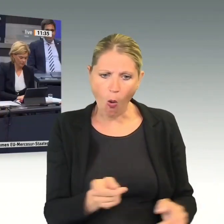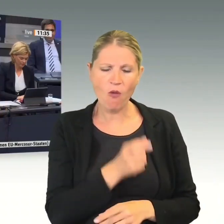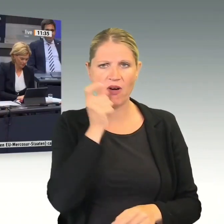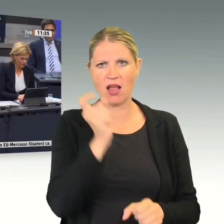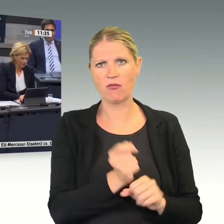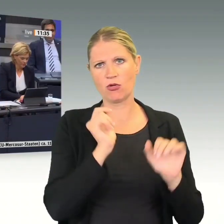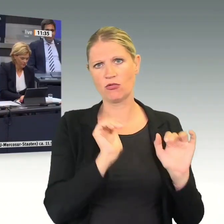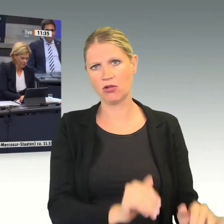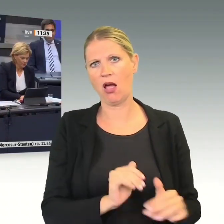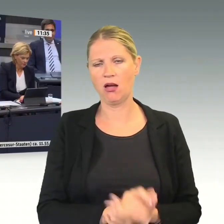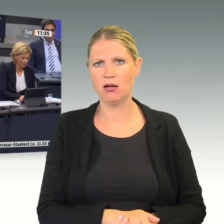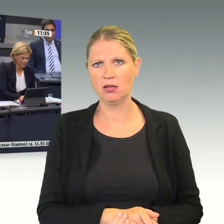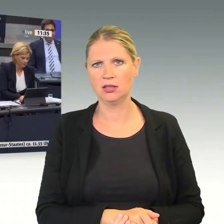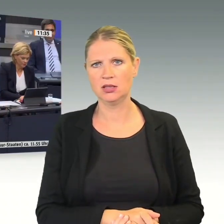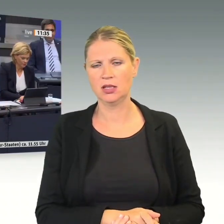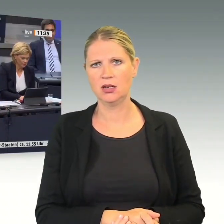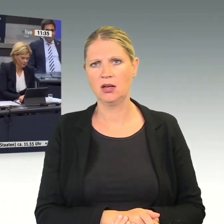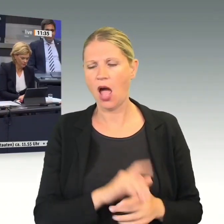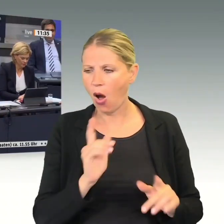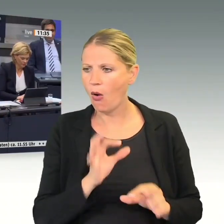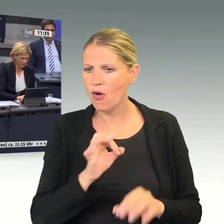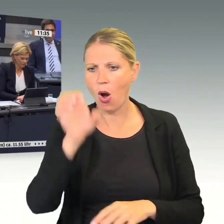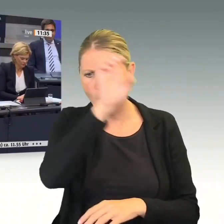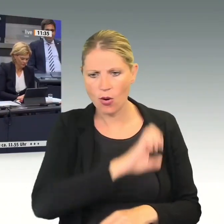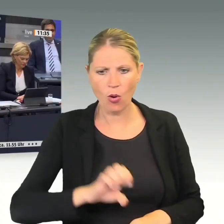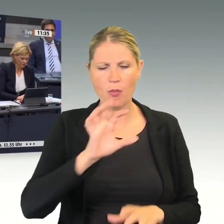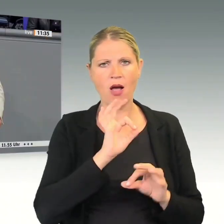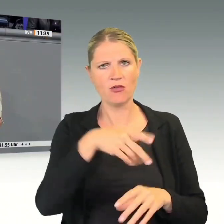für Europa und für Deutschland nach vorne zu bringen.